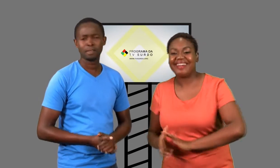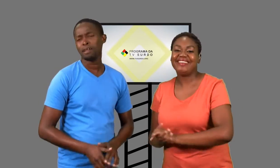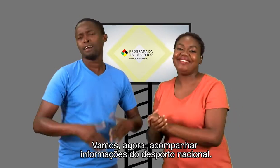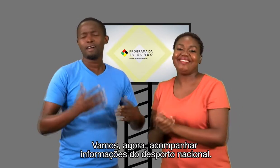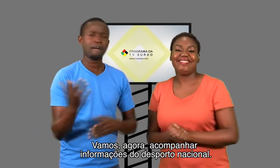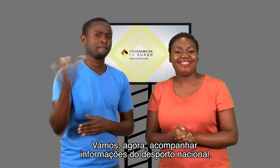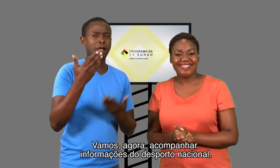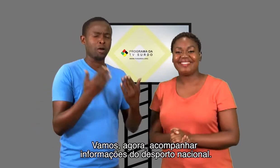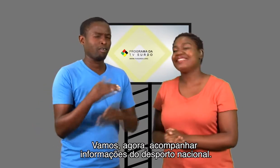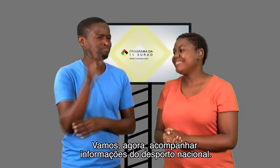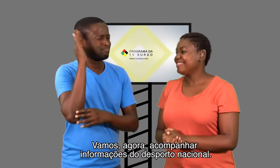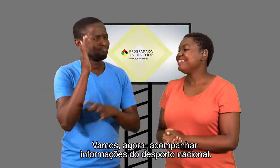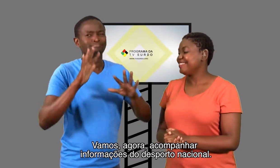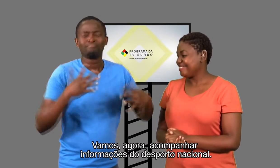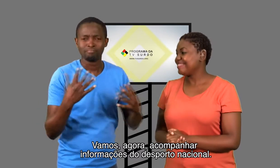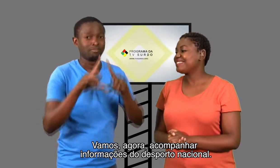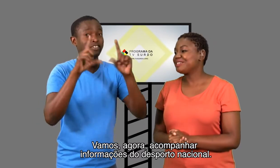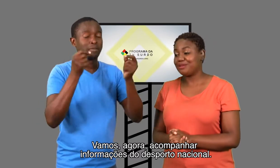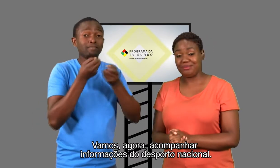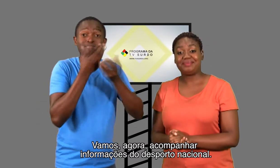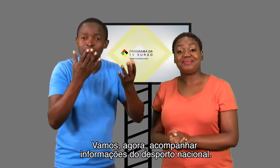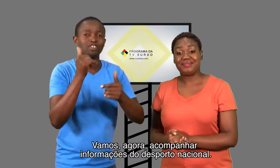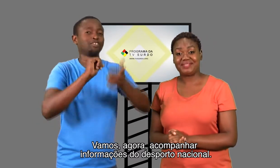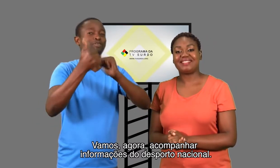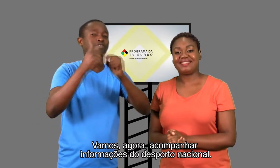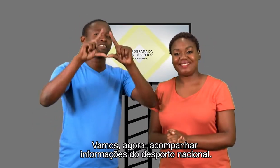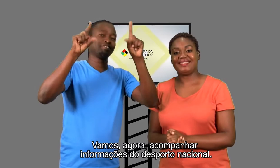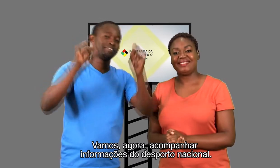Vamos, agora, acompanhar informações do desporto nacional.